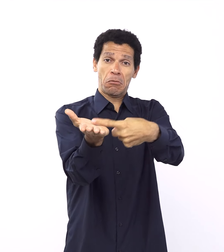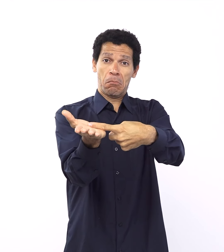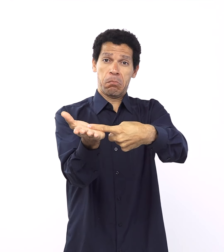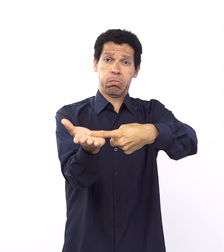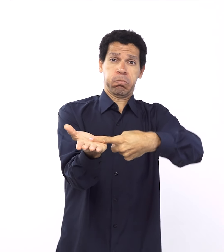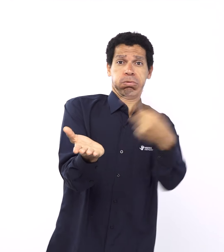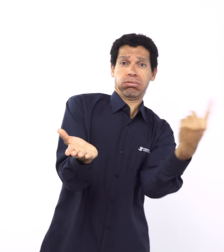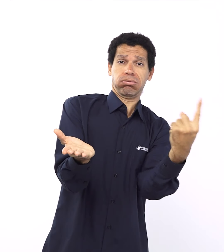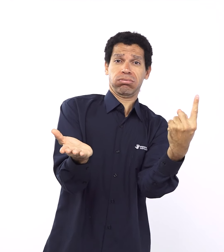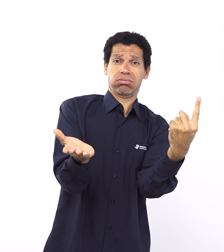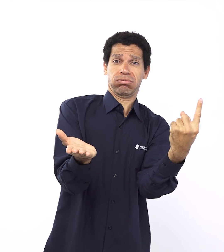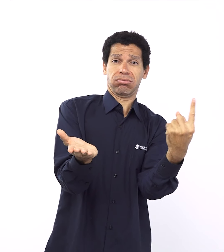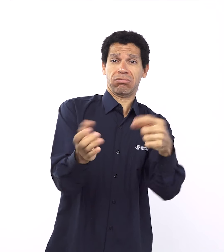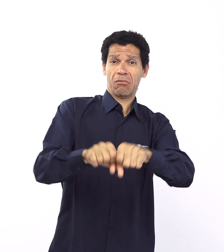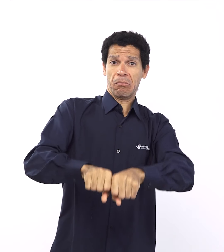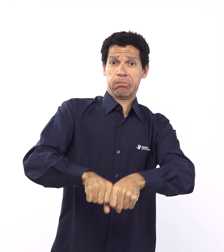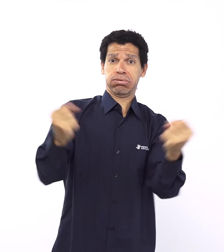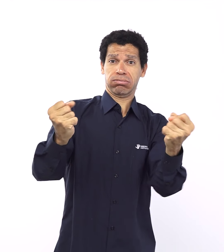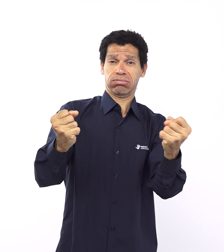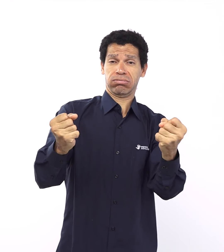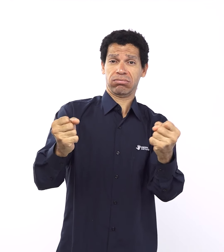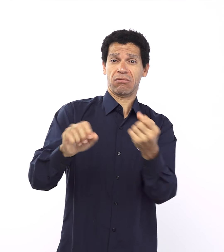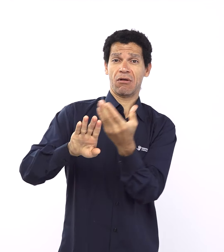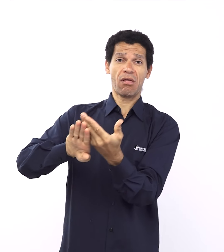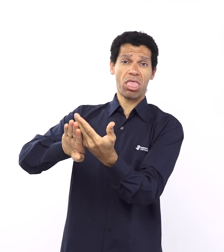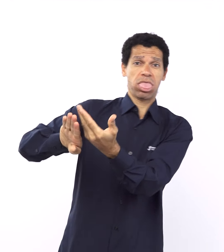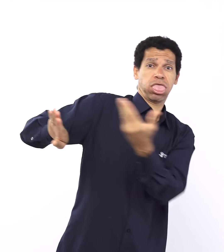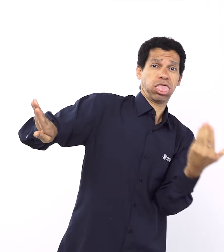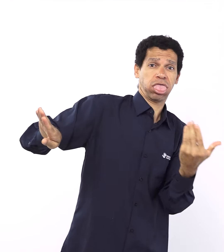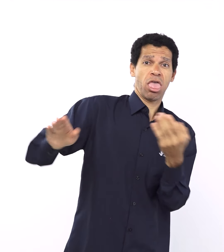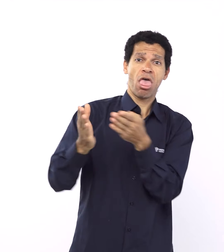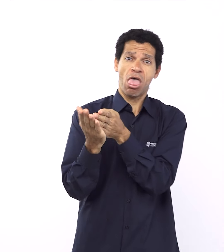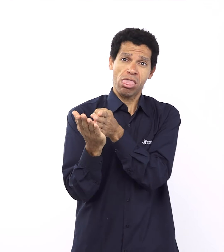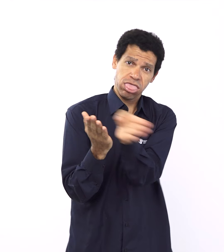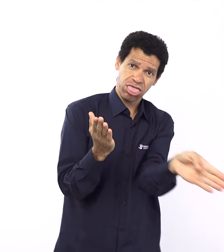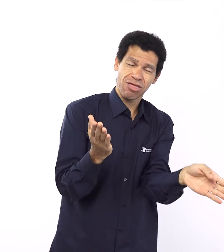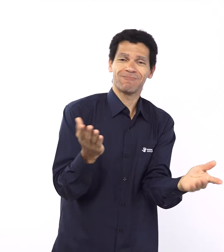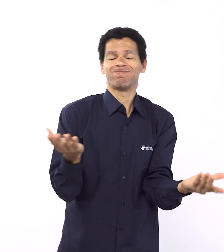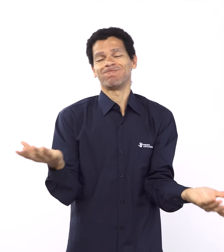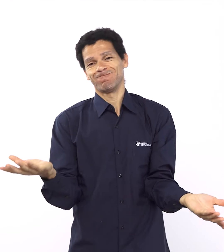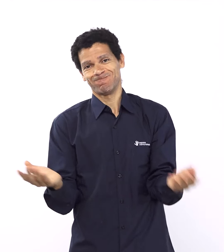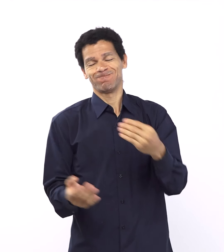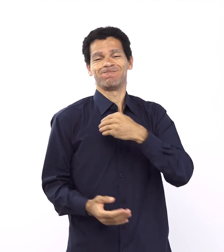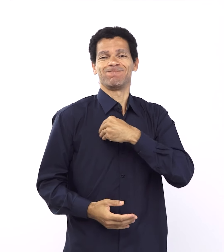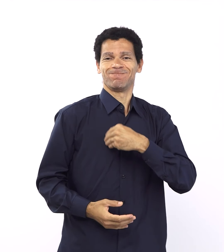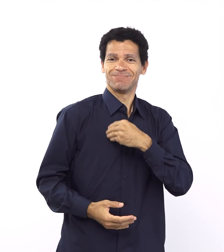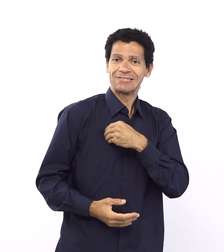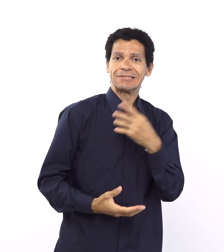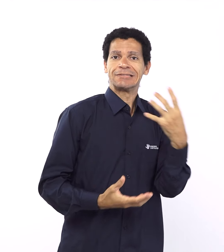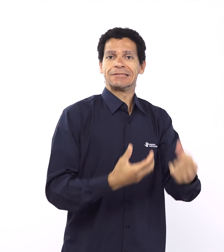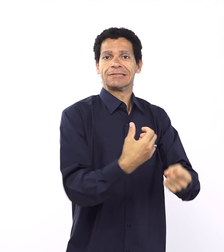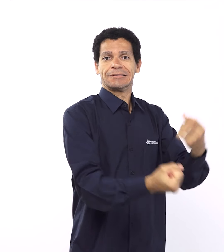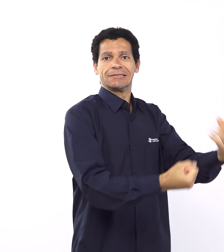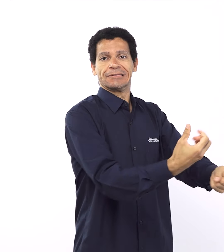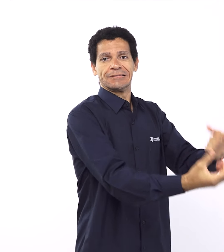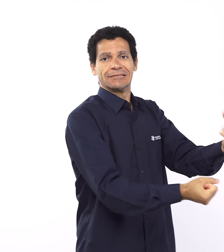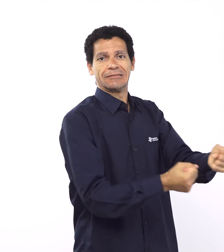a gente vê também outros elementos bem interessantes que são, entre aspas, reproduções do que a gente já